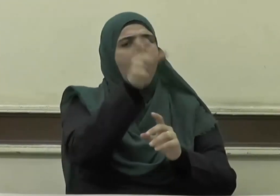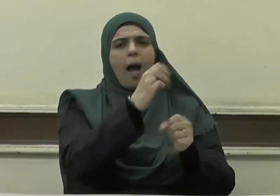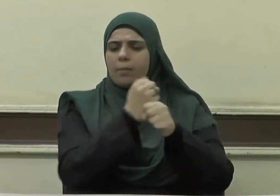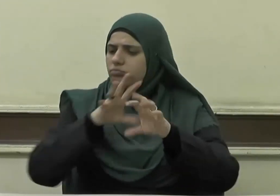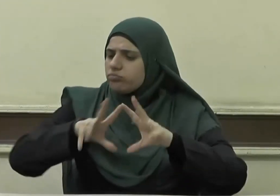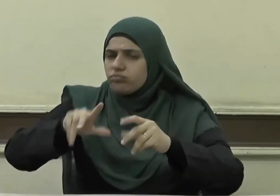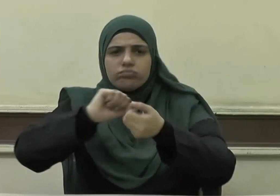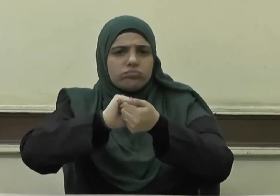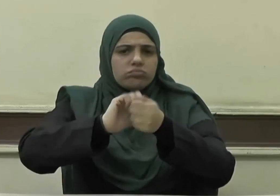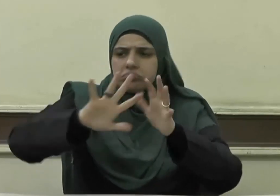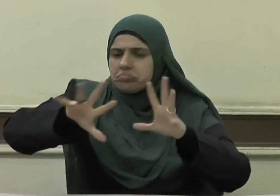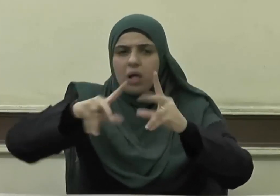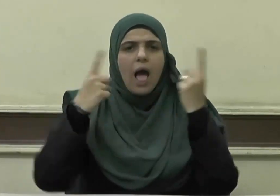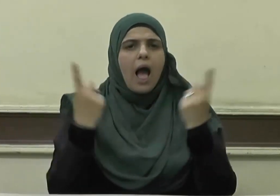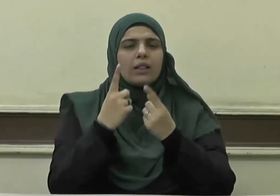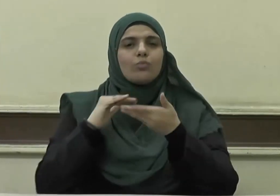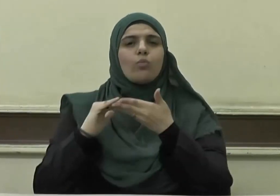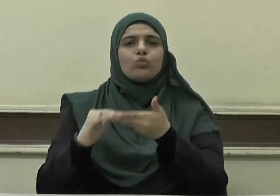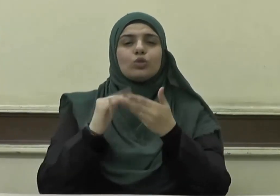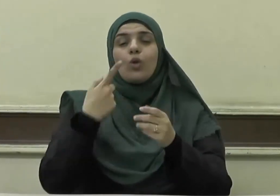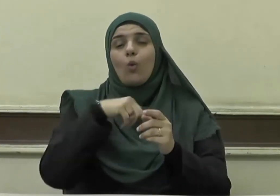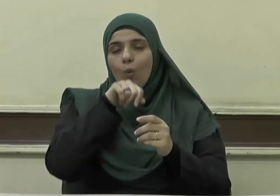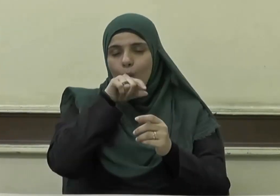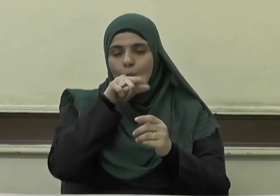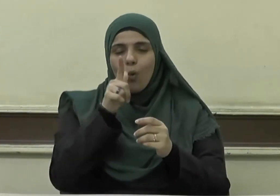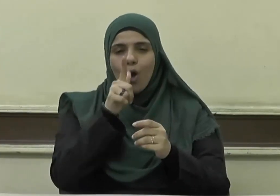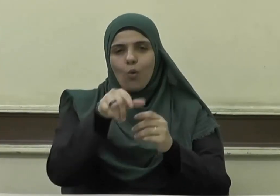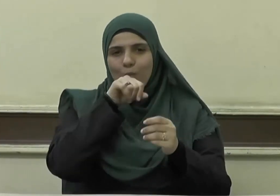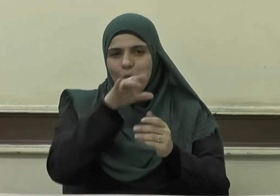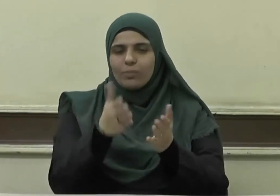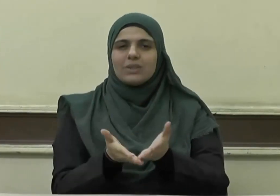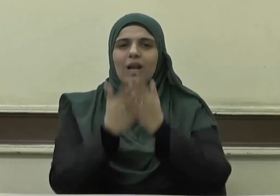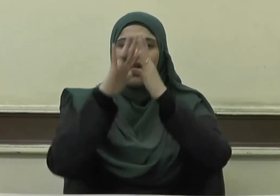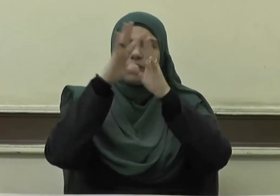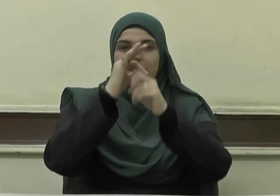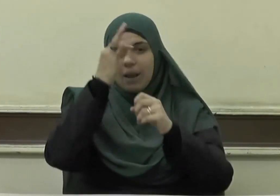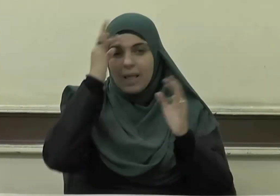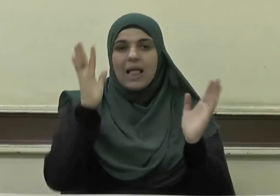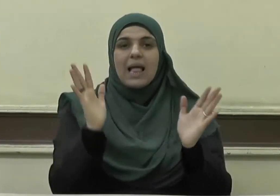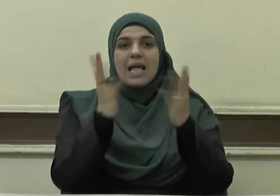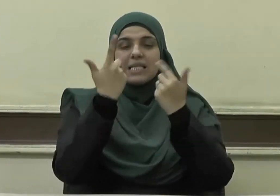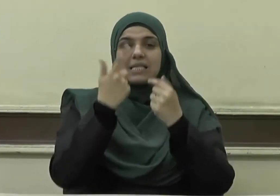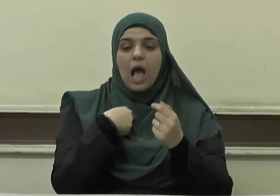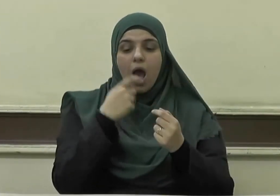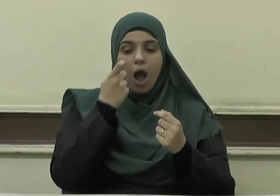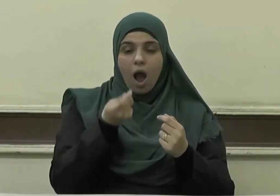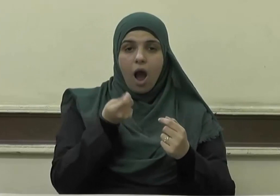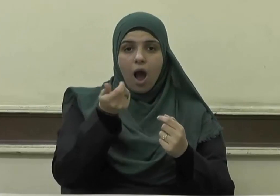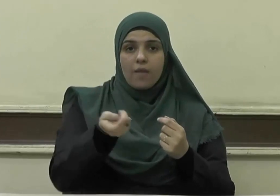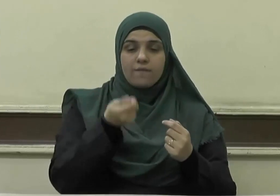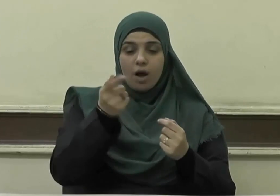ويقول صلى الله عليه وسلم إذا أنفق الرجل على أهله